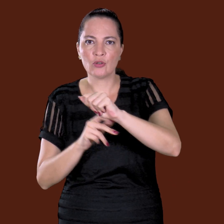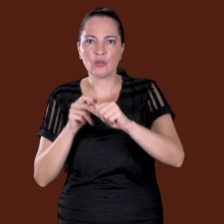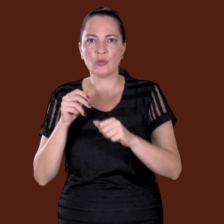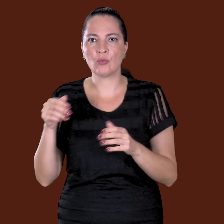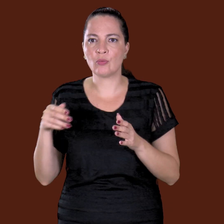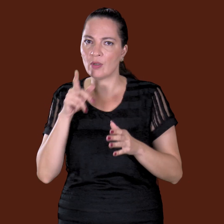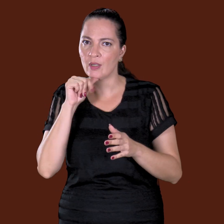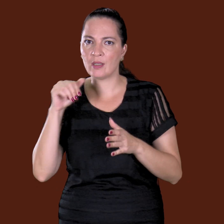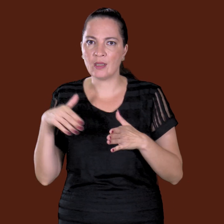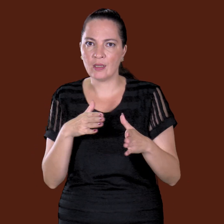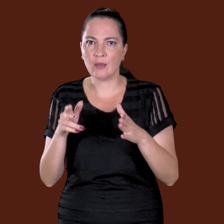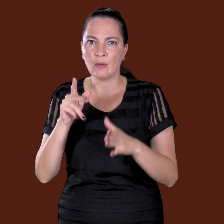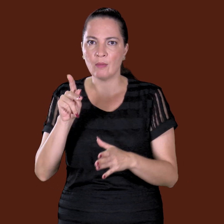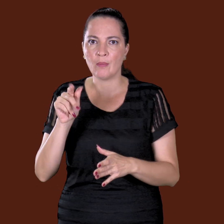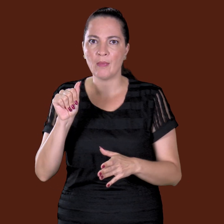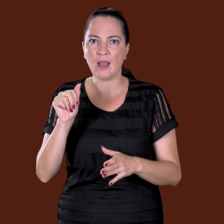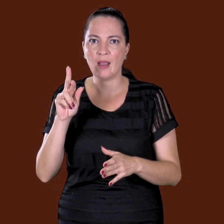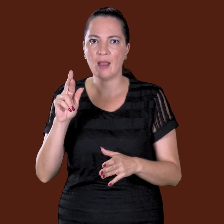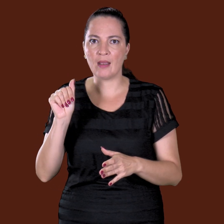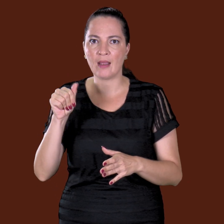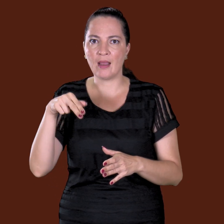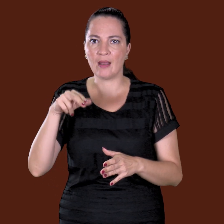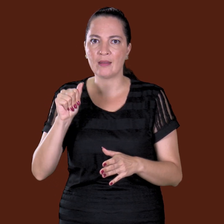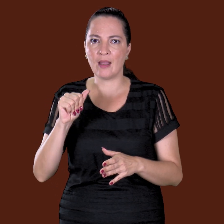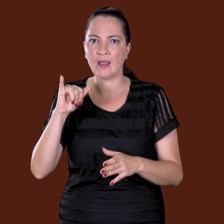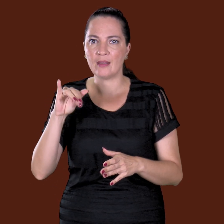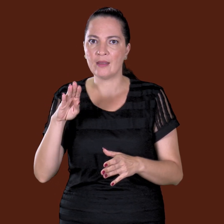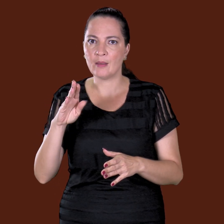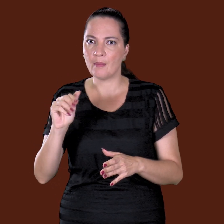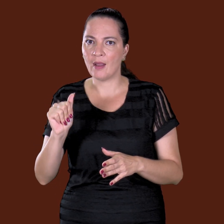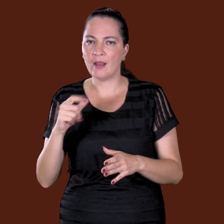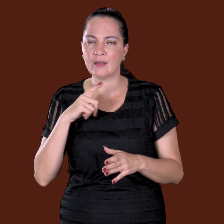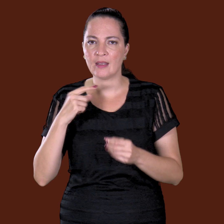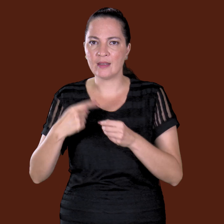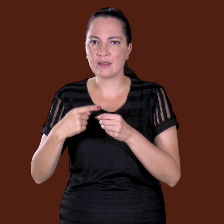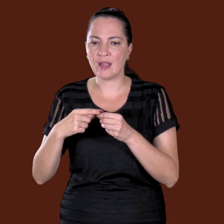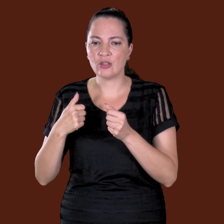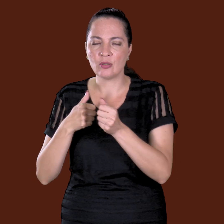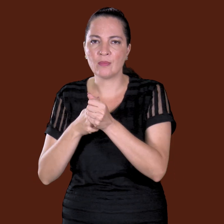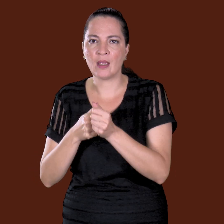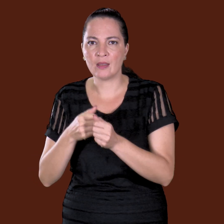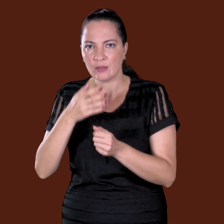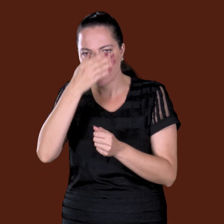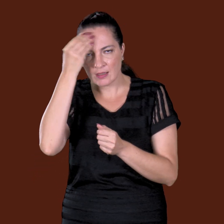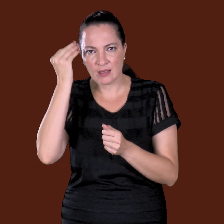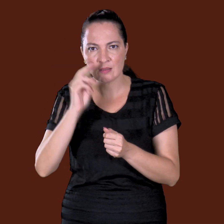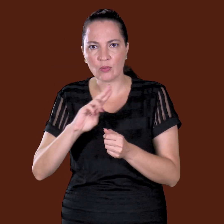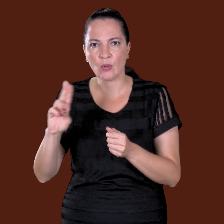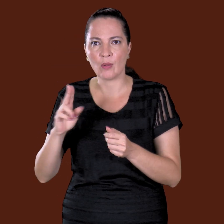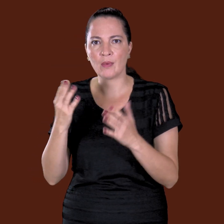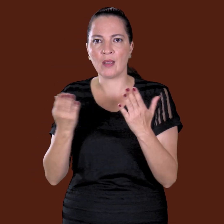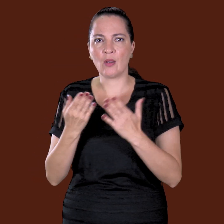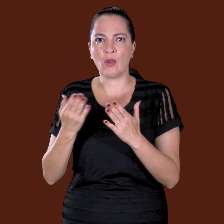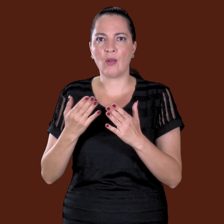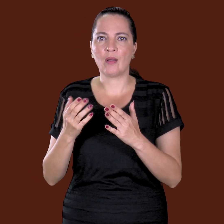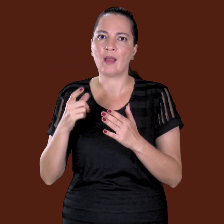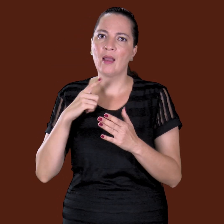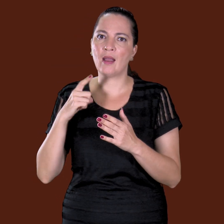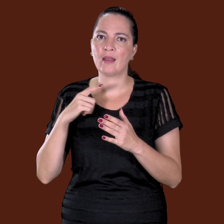Tumbeara, atravessa o rio Paranaíba, aquela primeira cidade, lembra? Entra nela, daí vai beirando o rio, forma